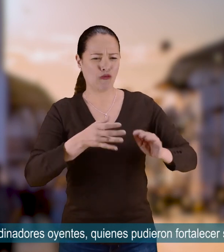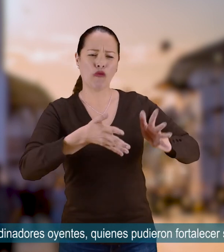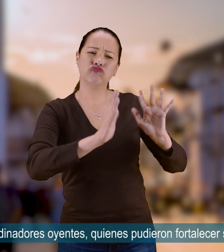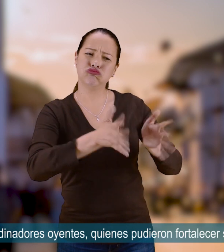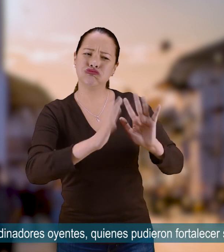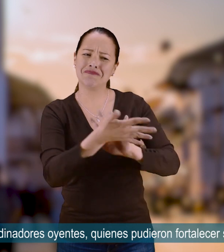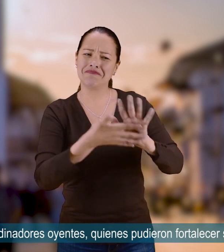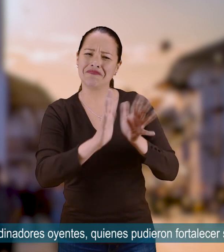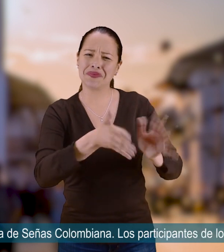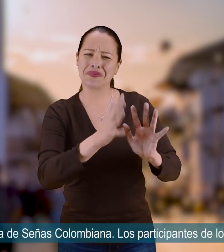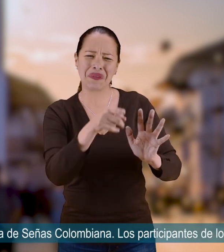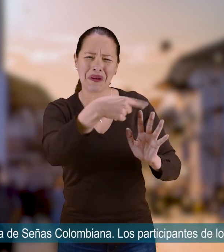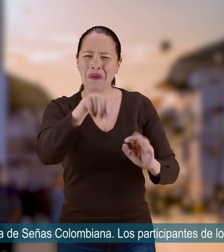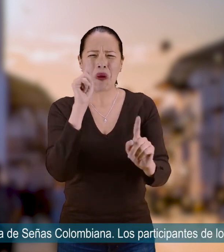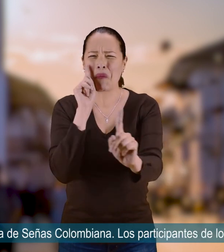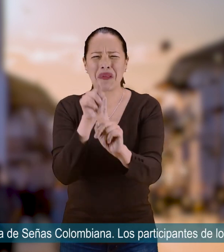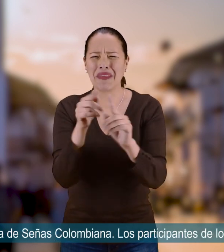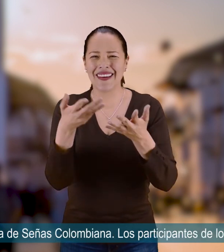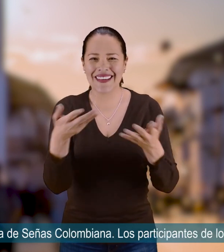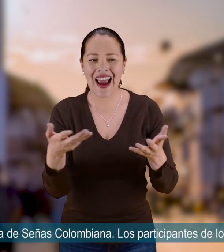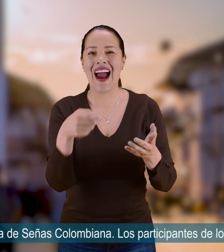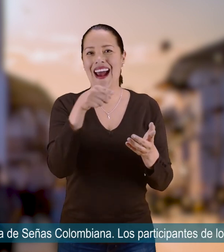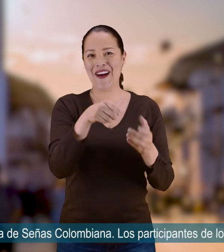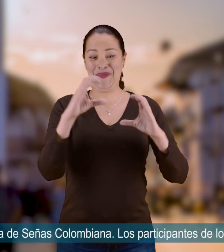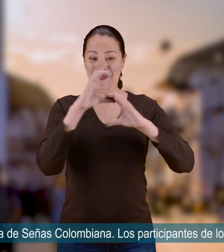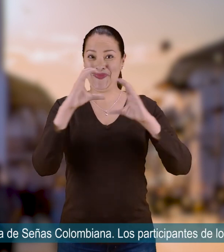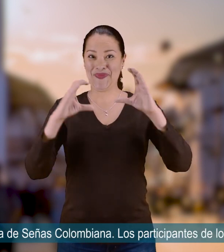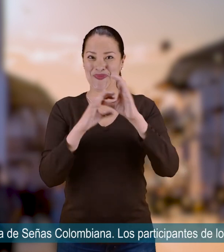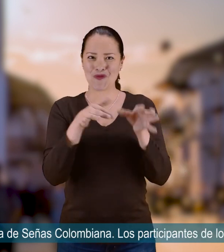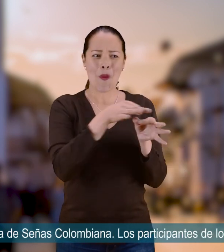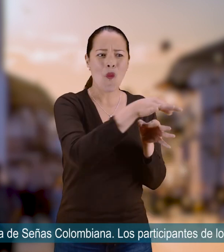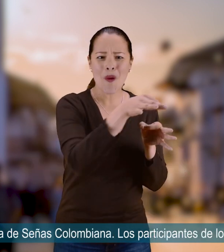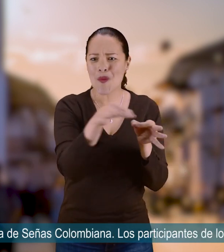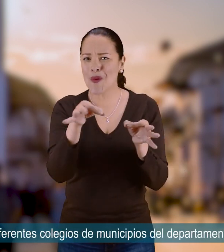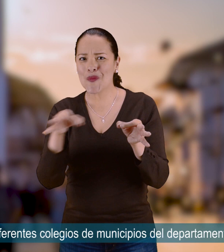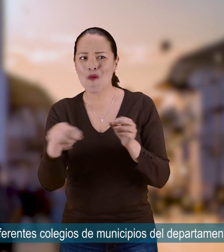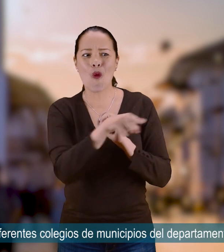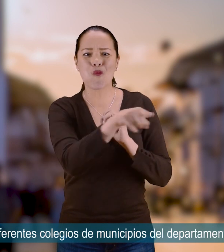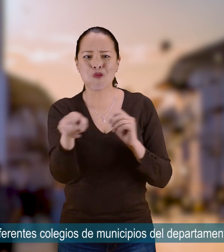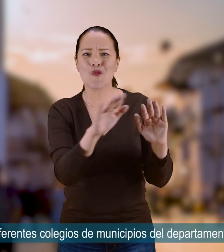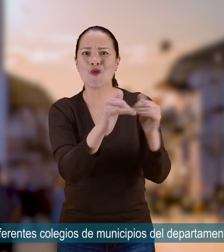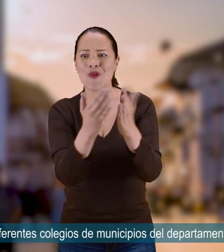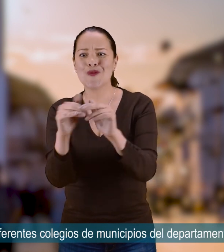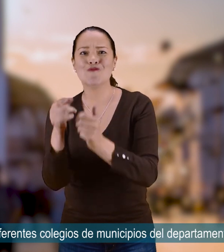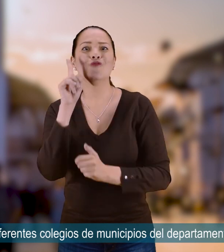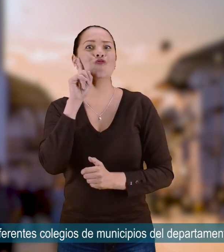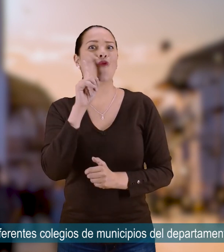sus habilidades en lengua de señas colombiana. Los participantes de los cursos trabajan en diferentes colegios de municipios del